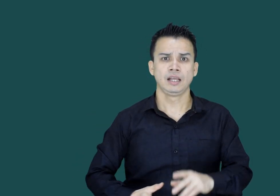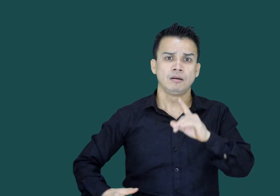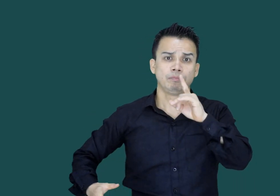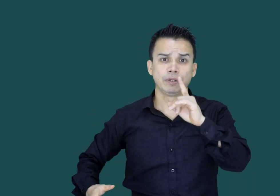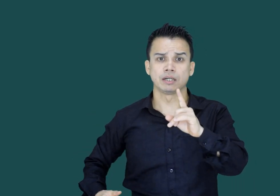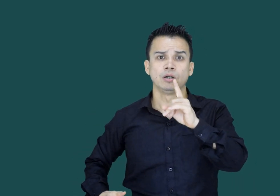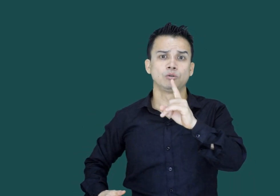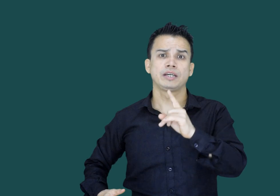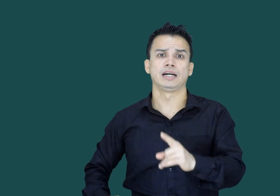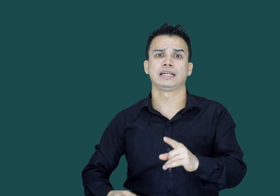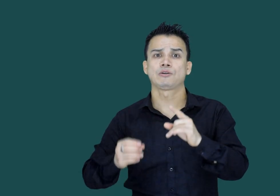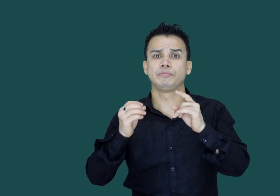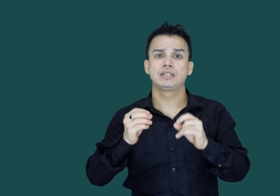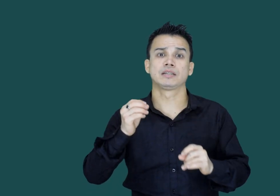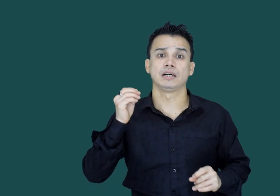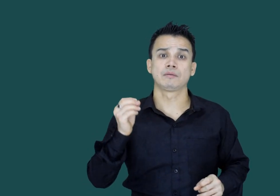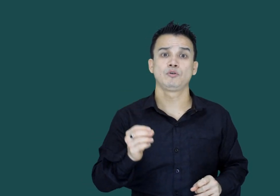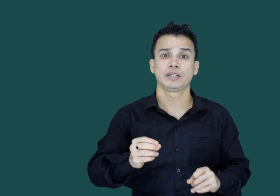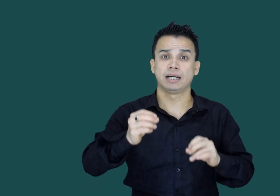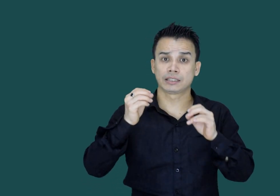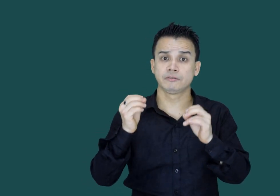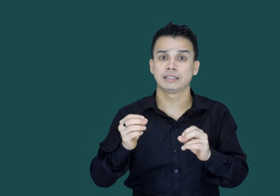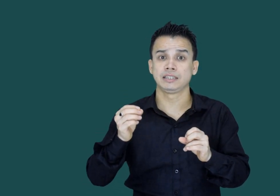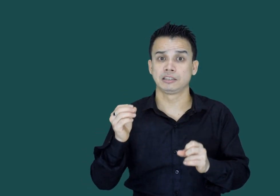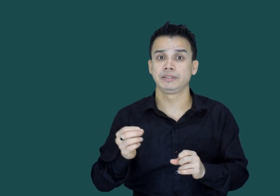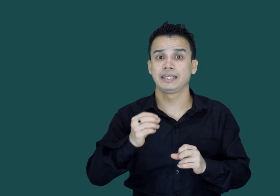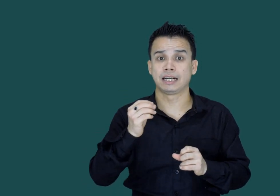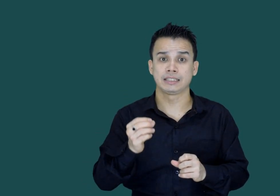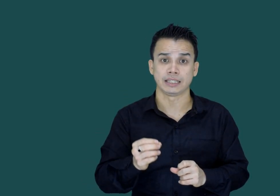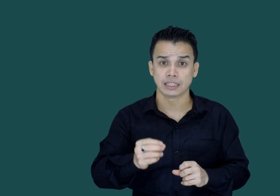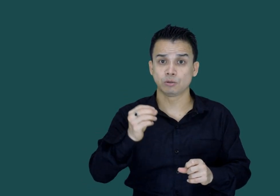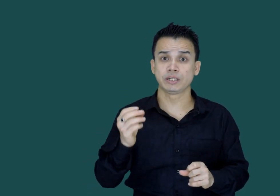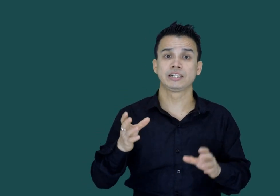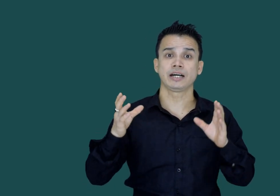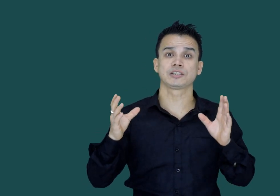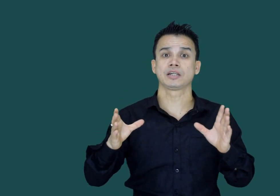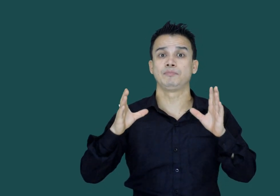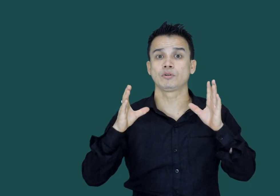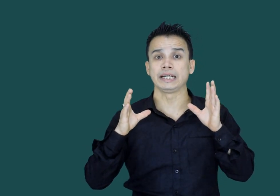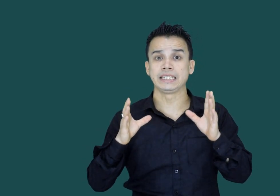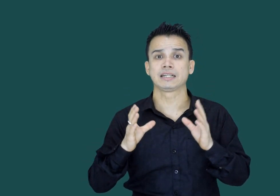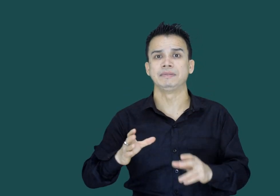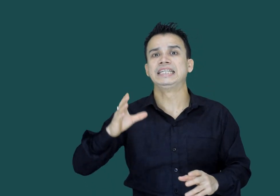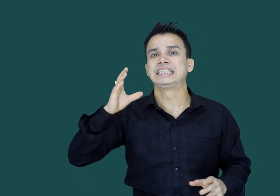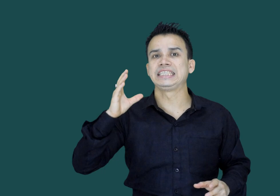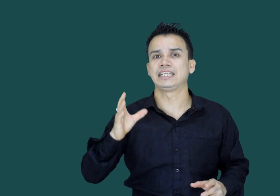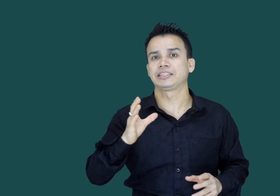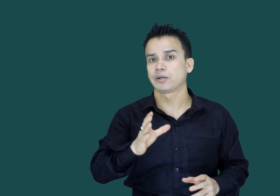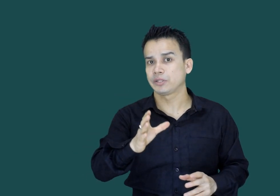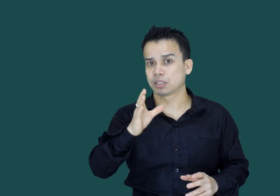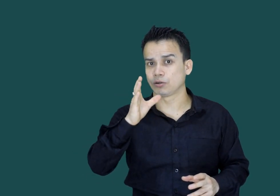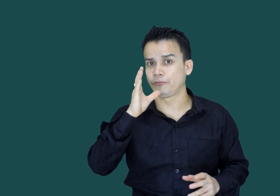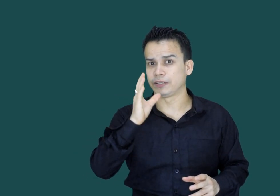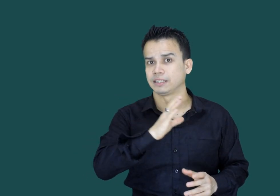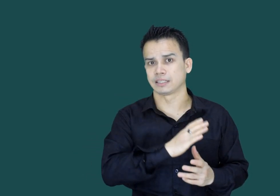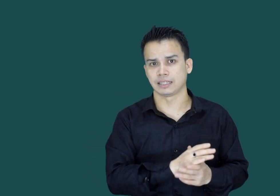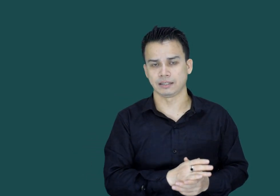پر ان کے ہزاروں مل کر عربوں کے آتنگواتی گتویدیا لاتے ہیں کیونکہ درگز کا پورا انکم سیدھا تیروریس کو فنڈ کرتا ہے